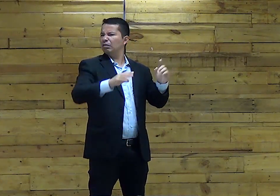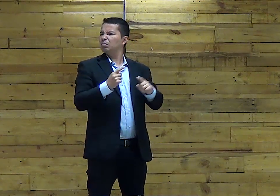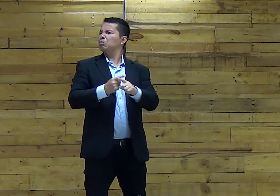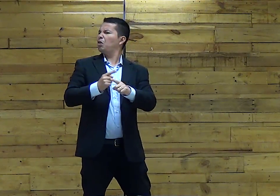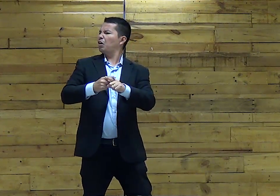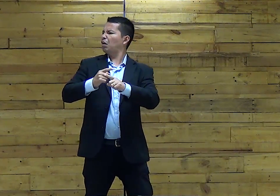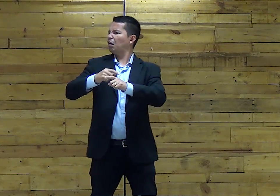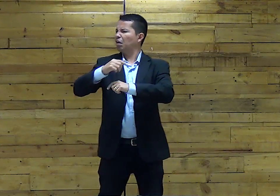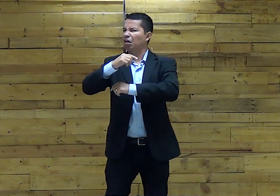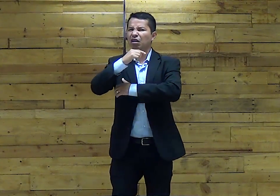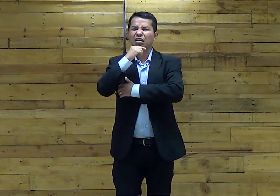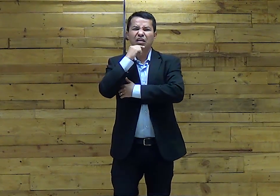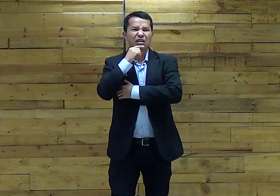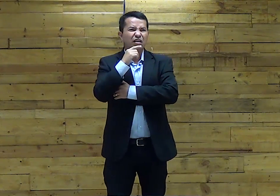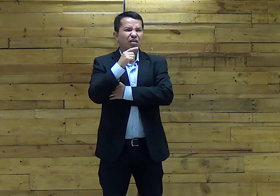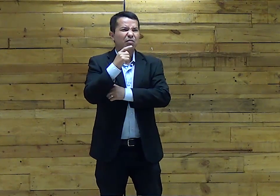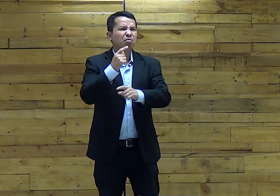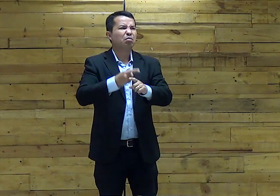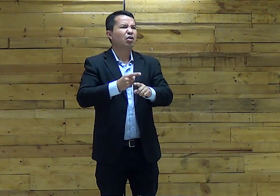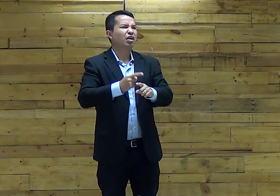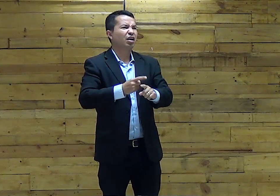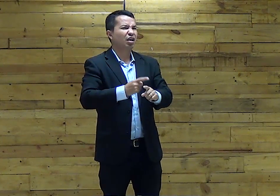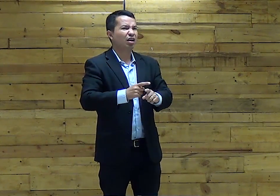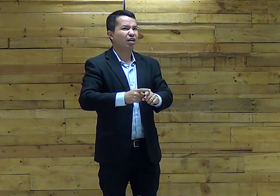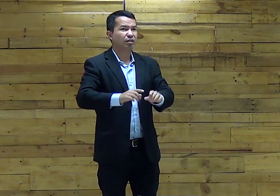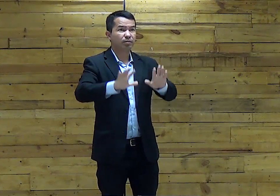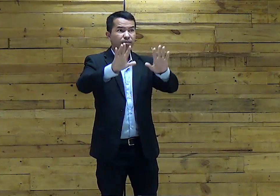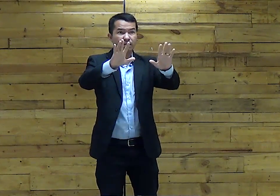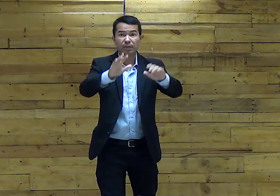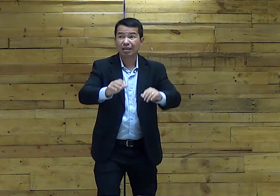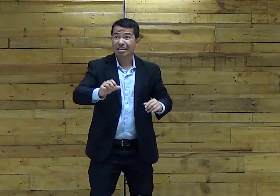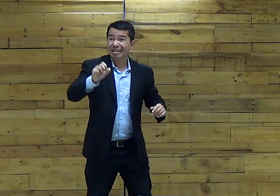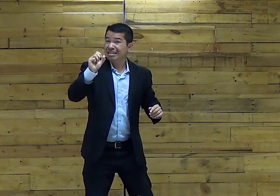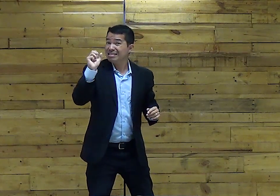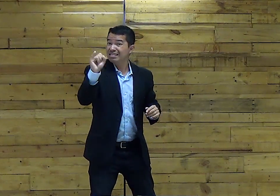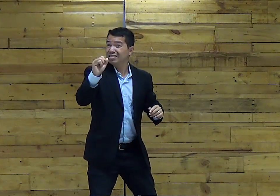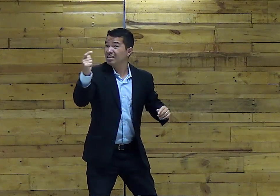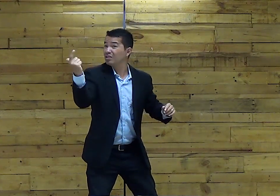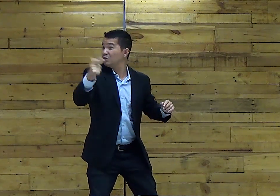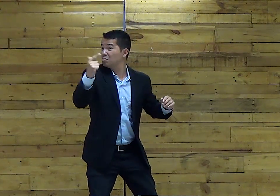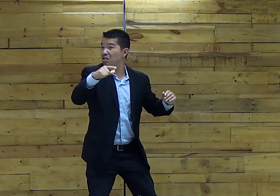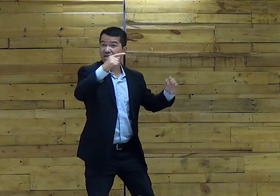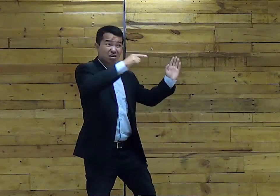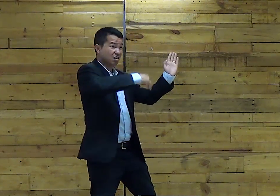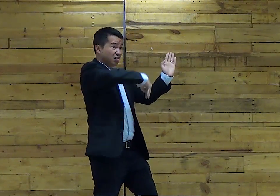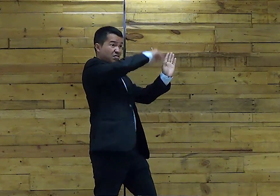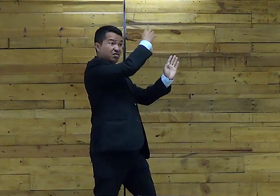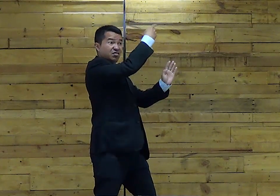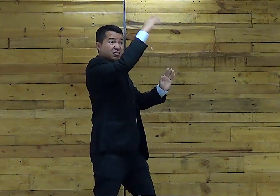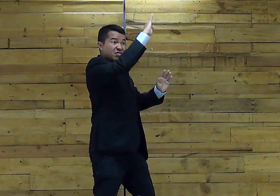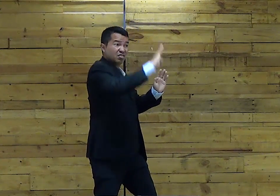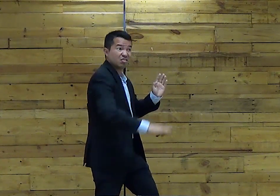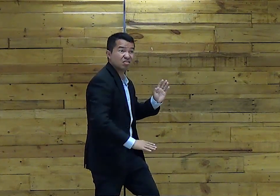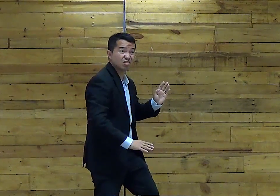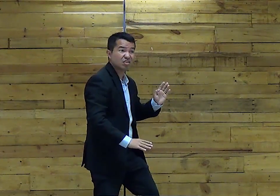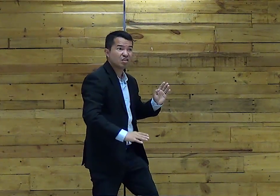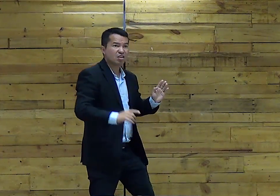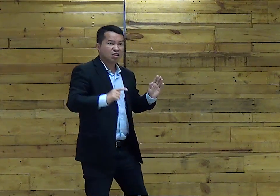que isso? Por que? Pra que isso? Essa marca Por que? Porque Se não houvesse Essa